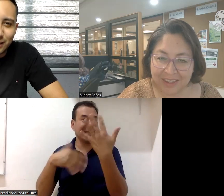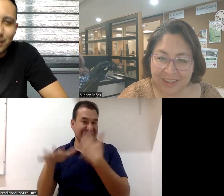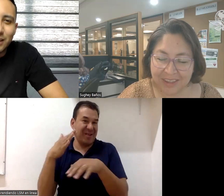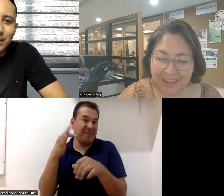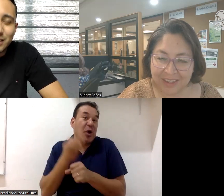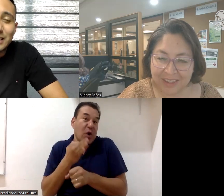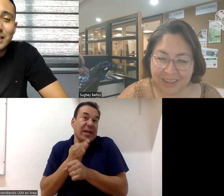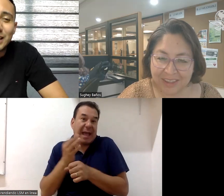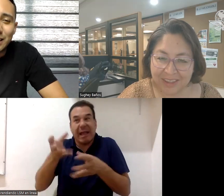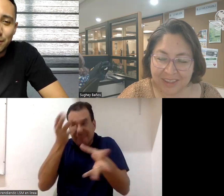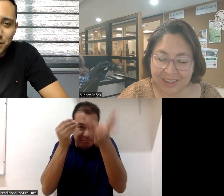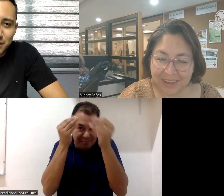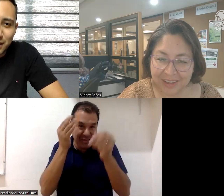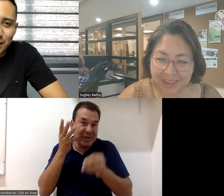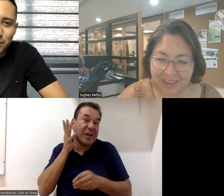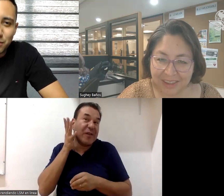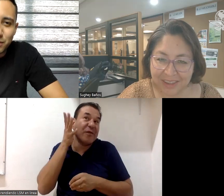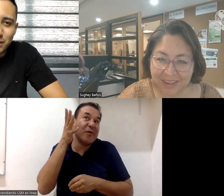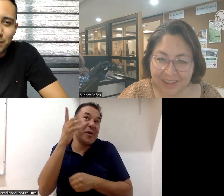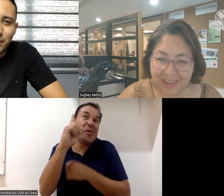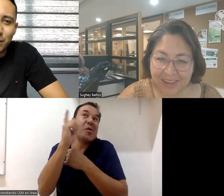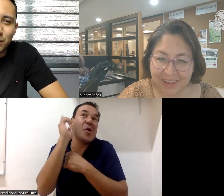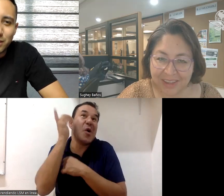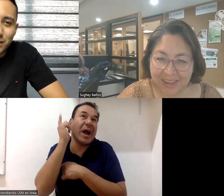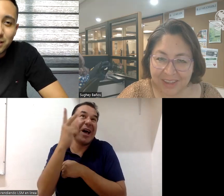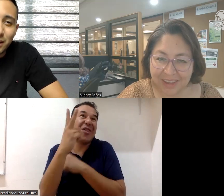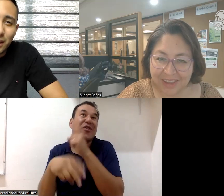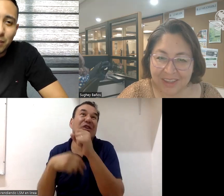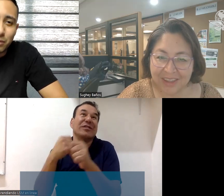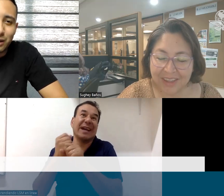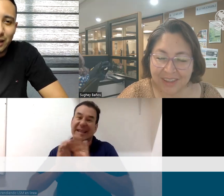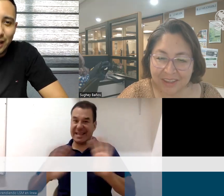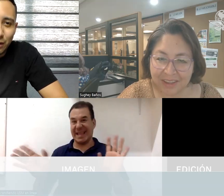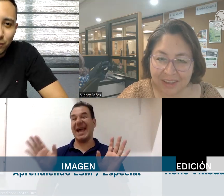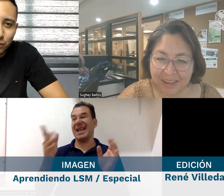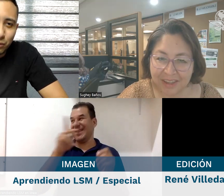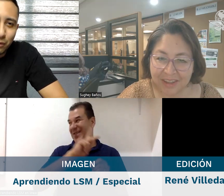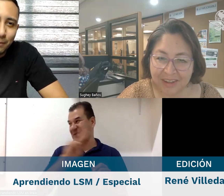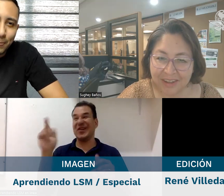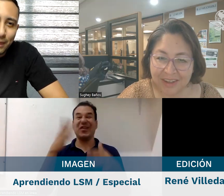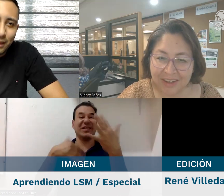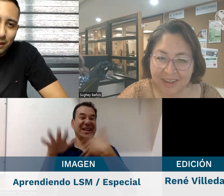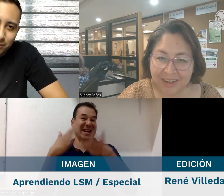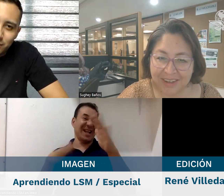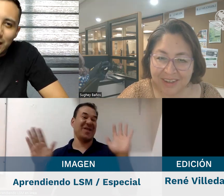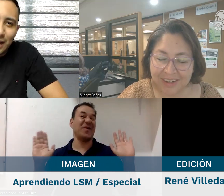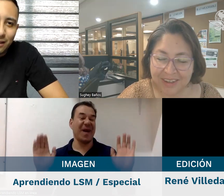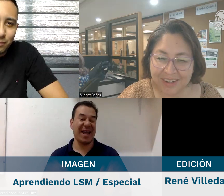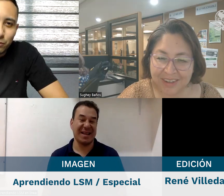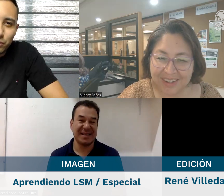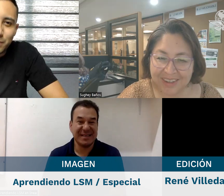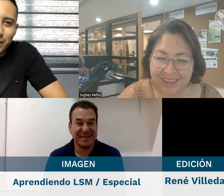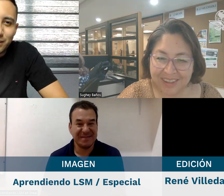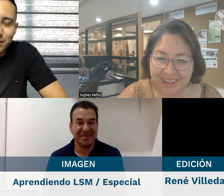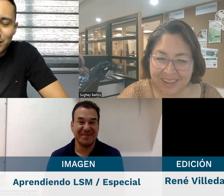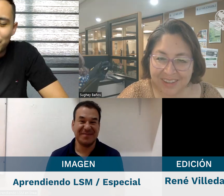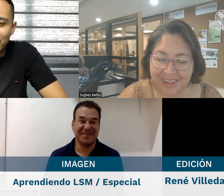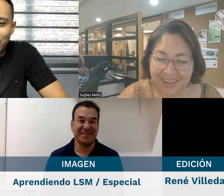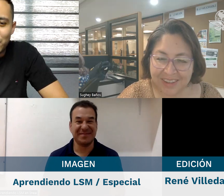se necesita cada vez que haya personas que sepan lengua de señas y pues ojalá en un futuro ya en muchas partes se sepan lengua de